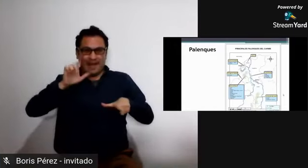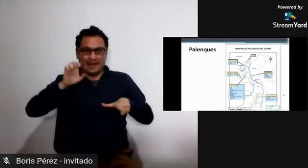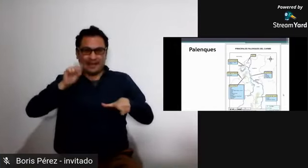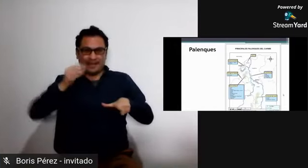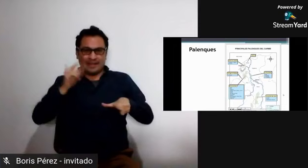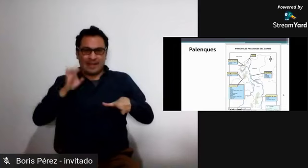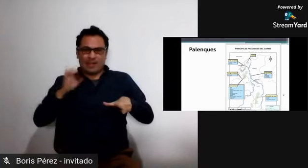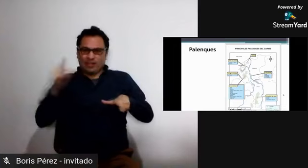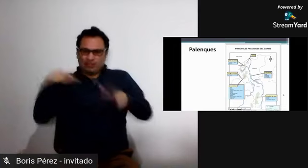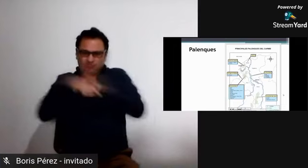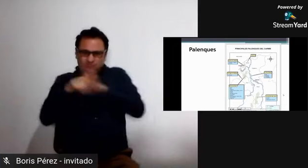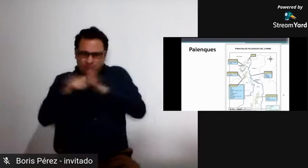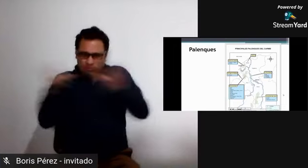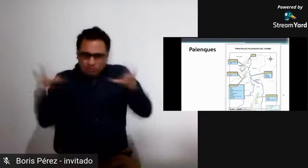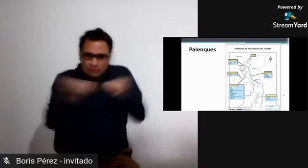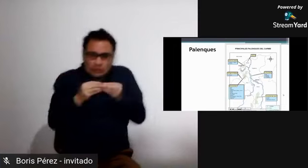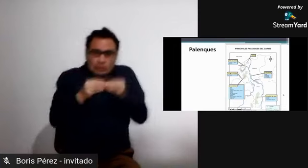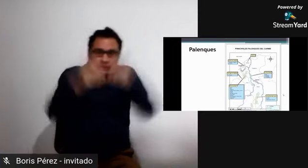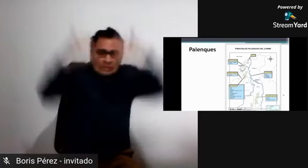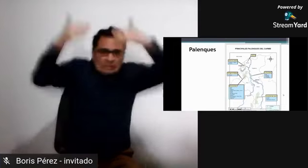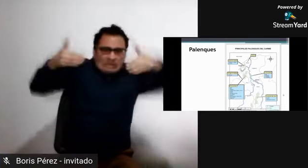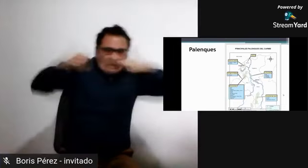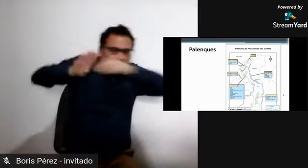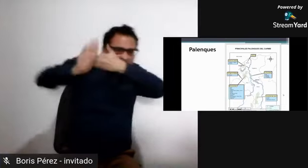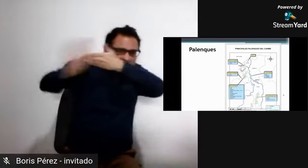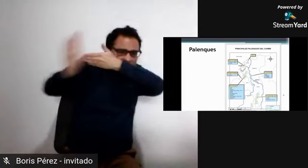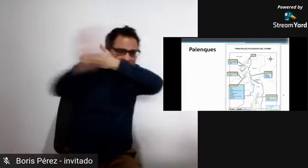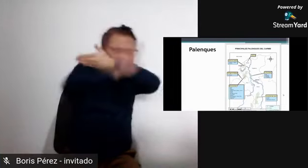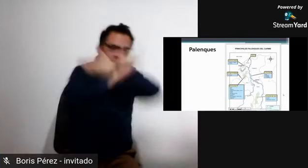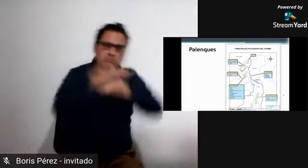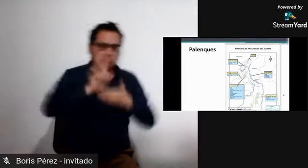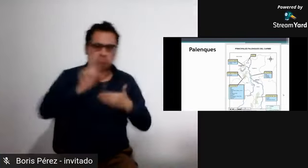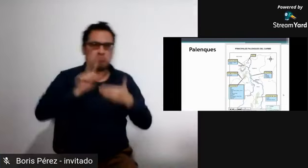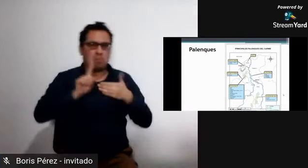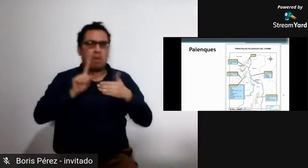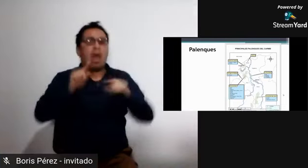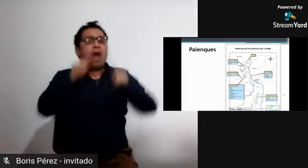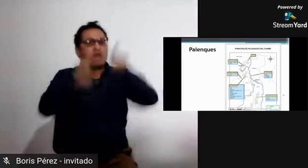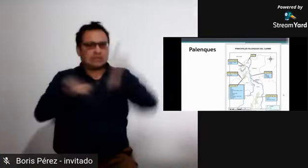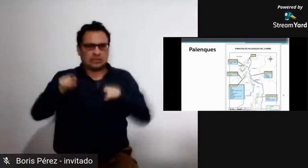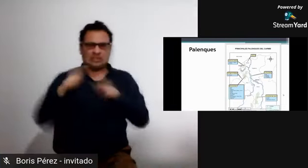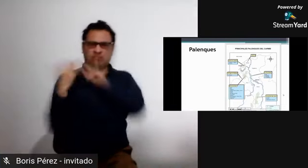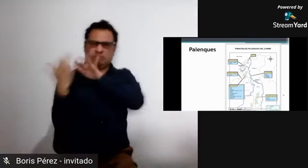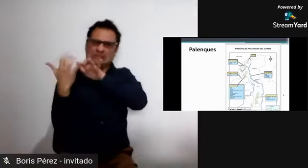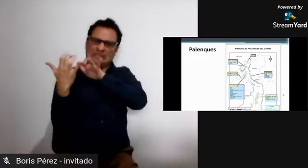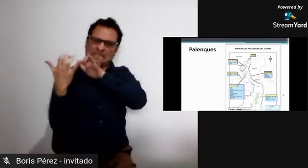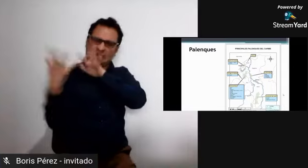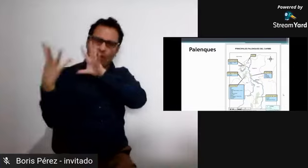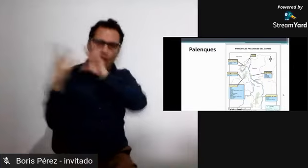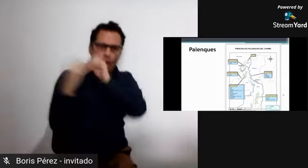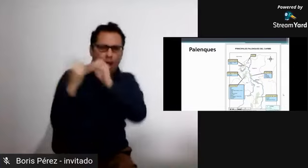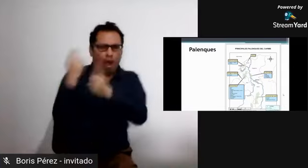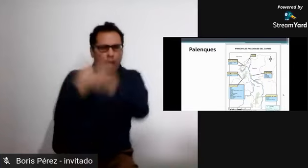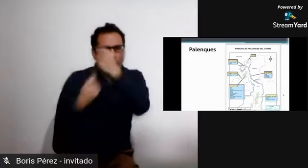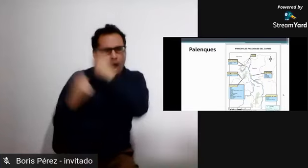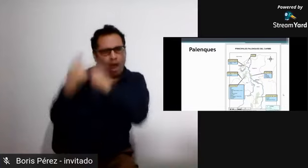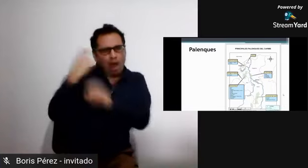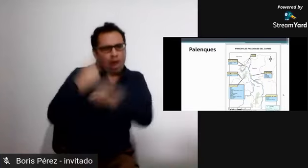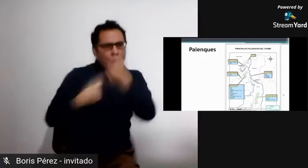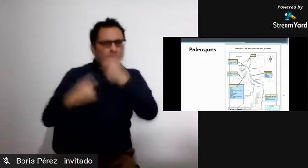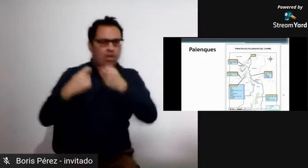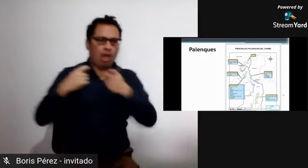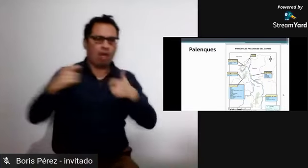para volver a someterlos a la esclavitud. Entonces, ellos tenían que estar siempre cambiando de lugar, ¿sí?